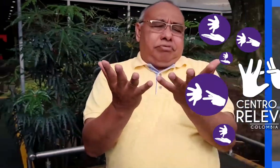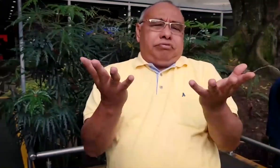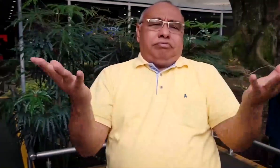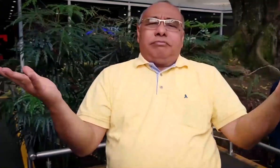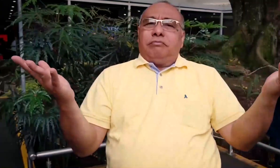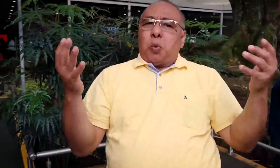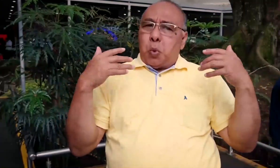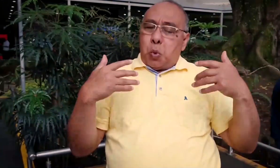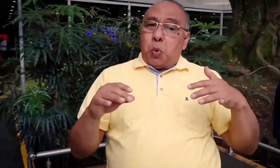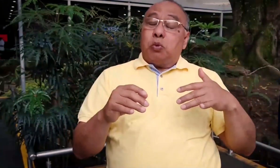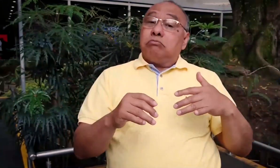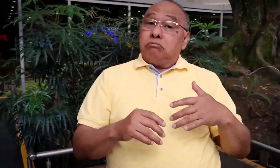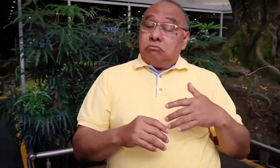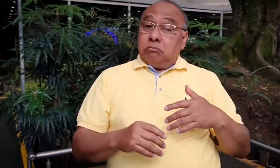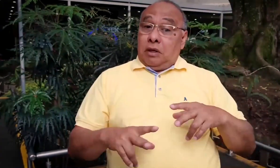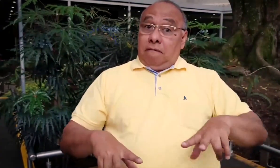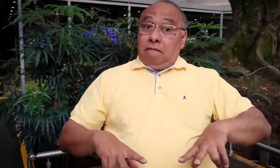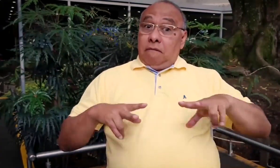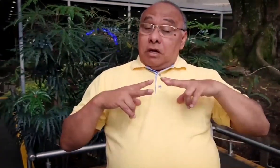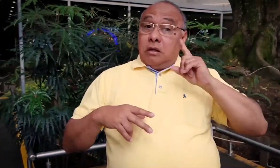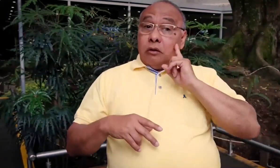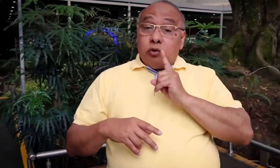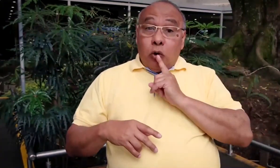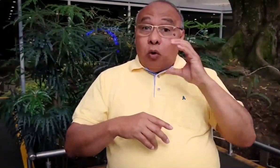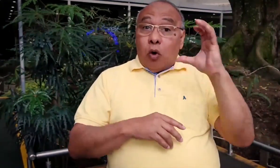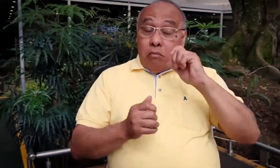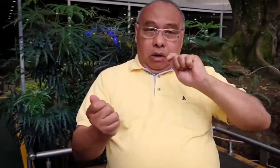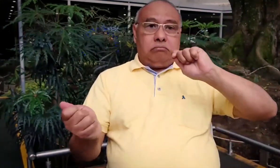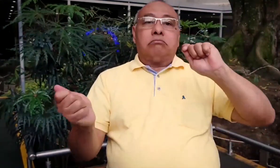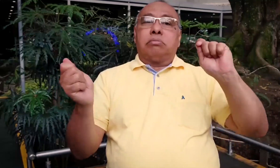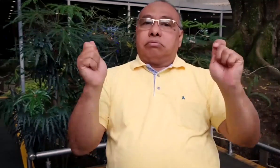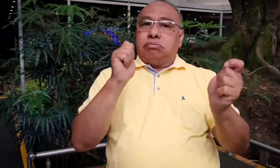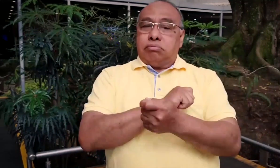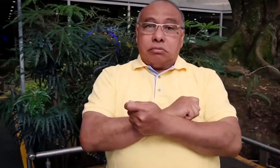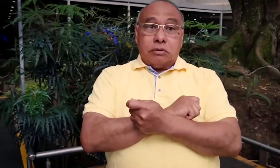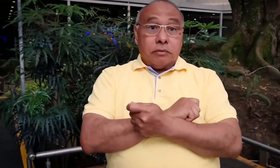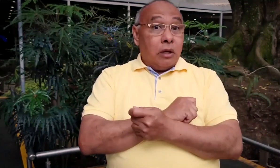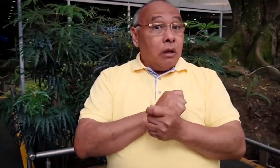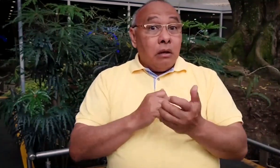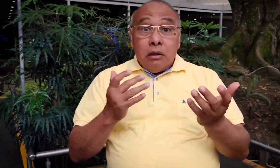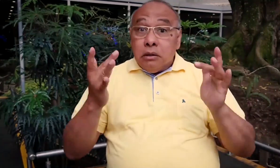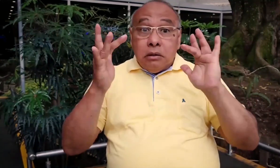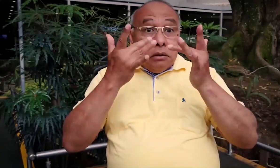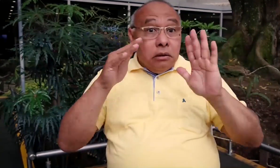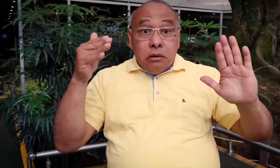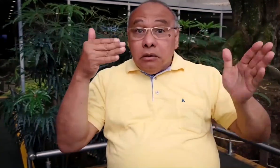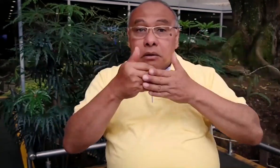los demás entornos de la vida. Realmente la vida de las personas sordas ha cambiado. Si el centro de relevo cerrara